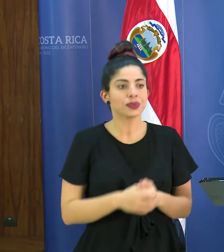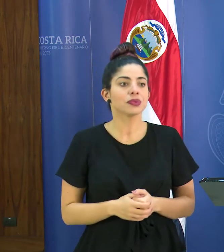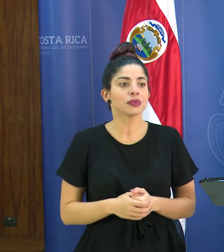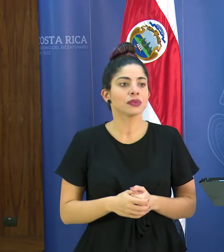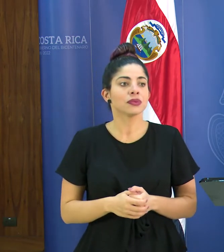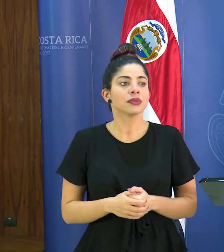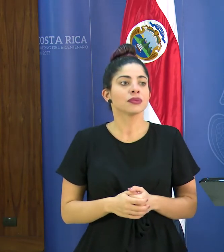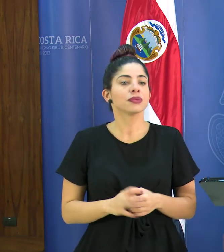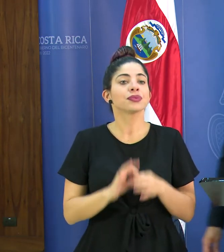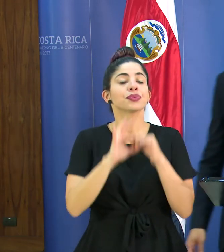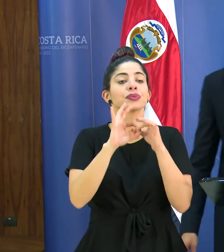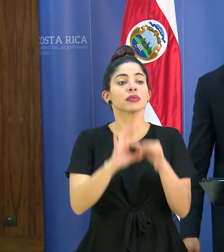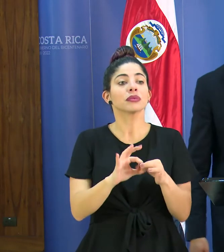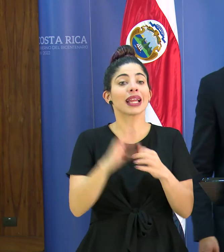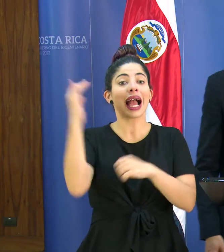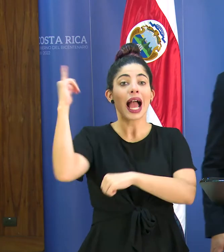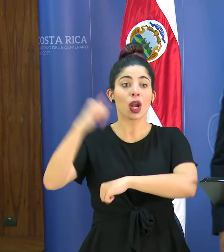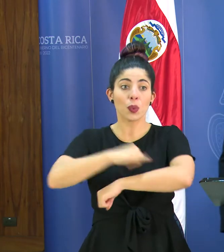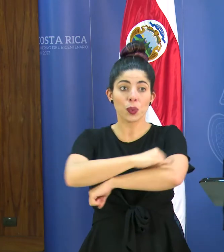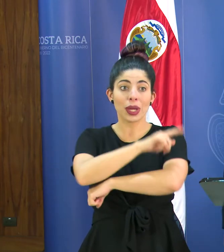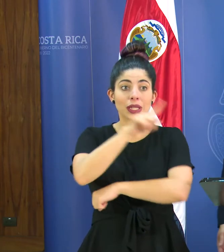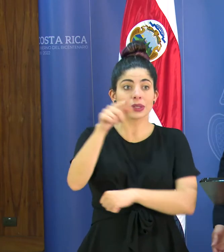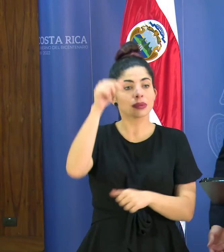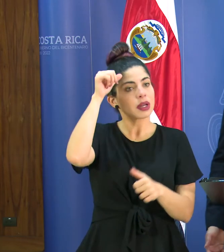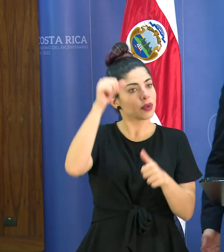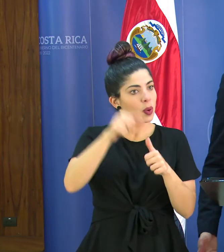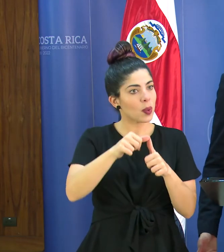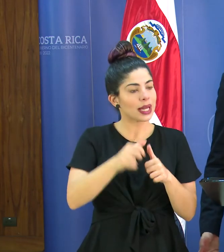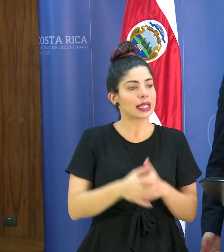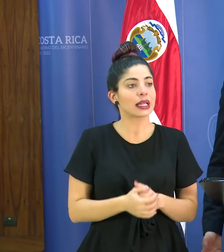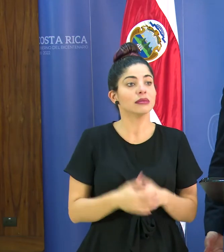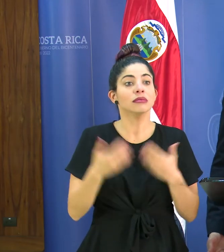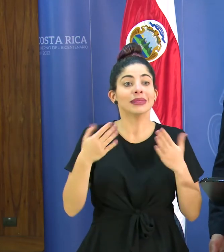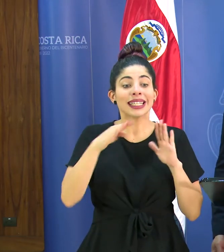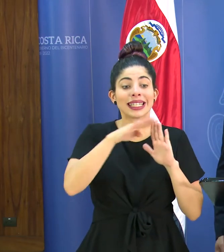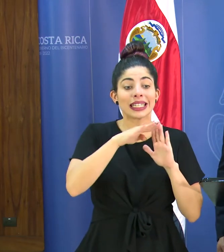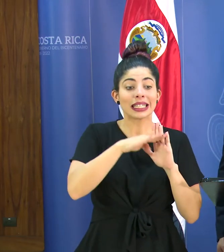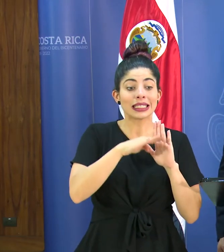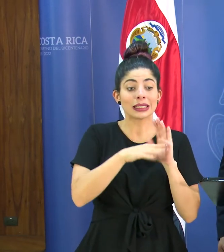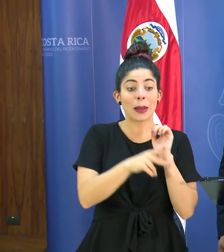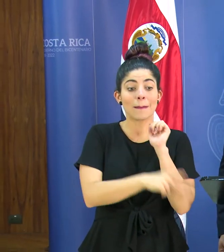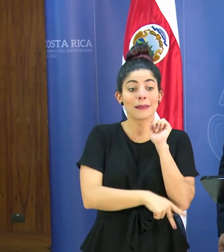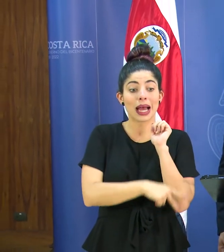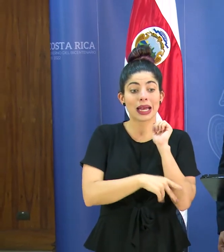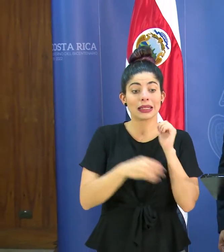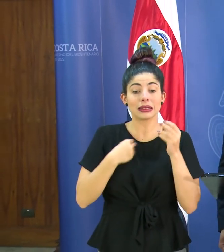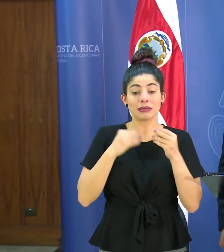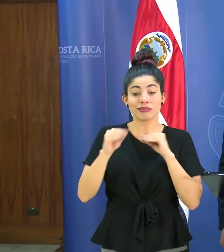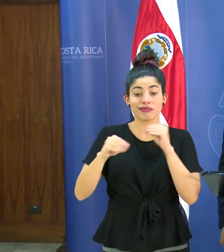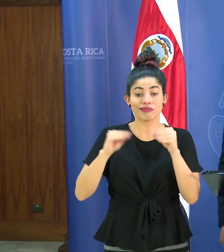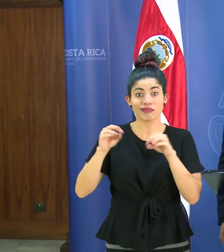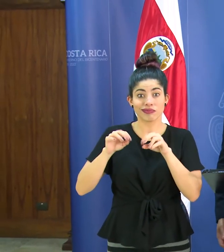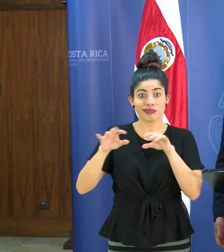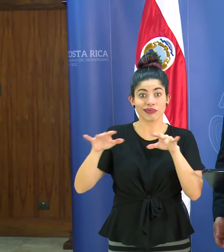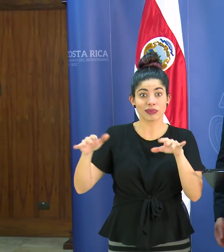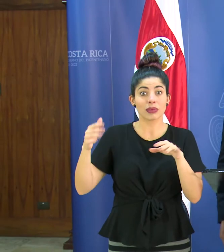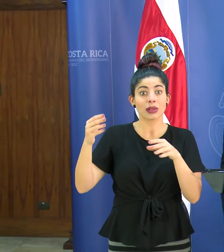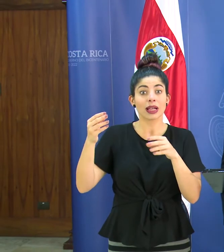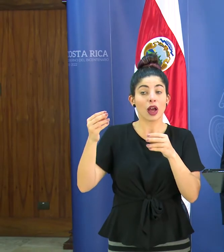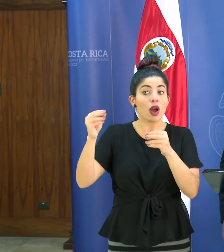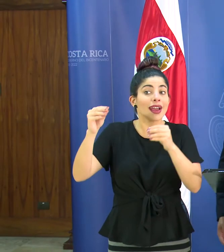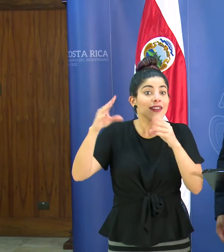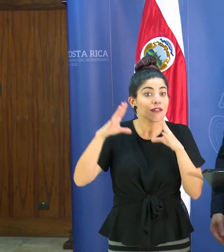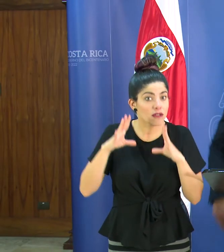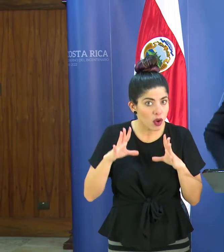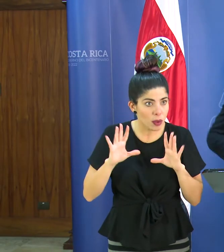Sí con respecto a los aeropuertos recordemos que ya la lista de países con transmisión sostenida reportada